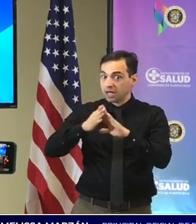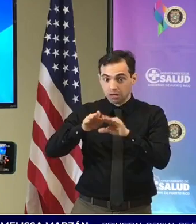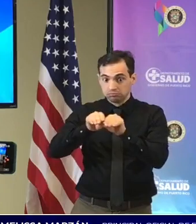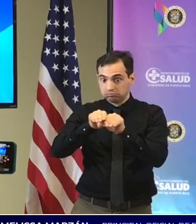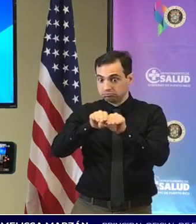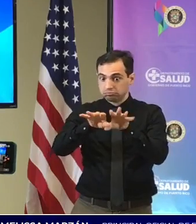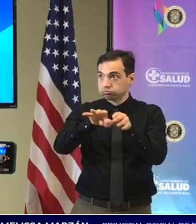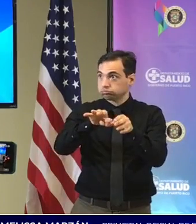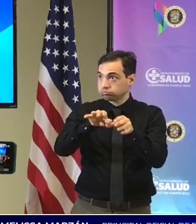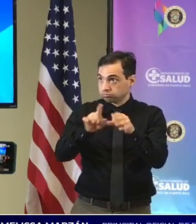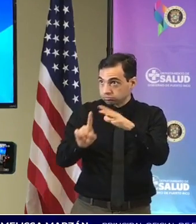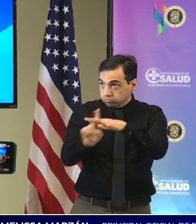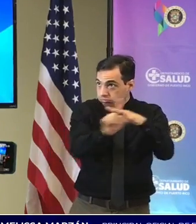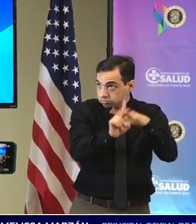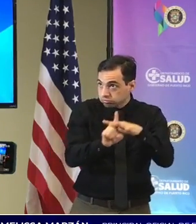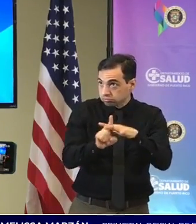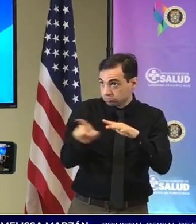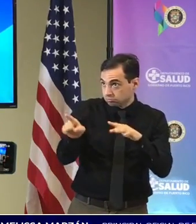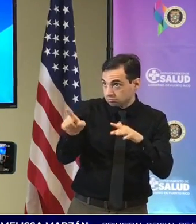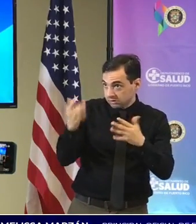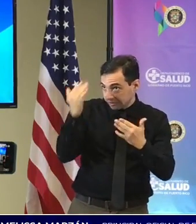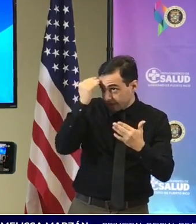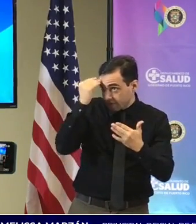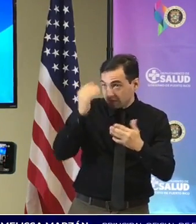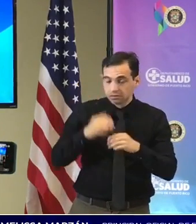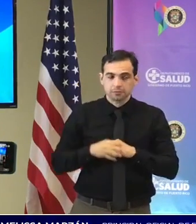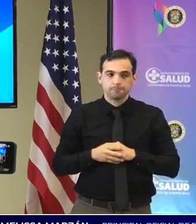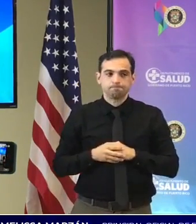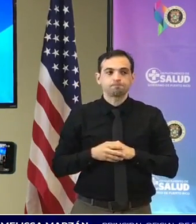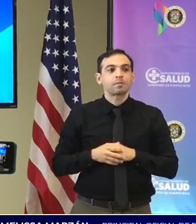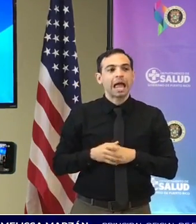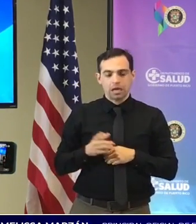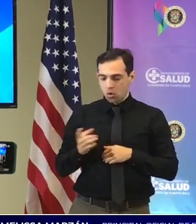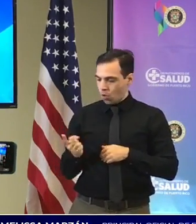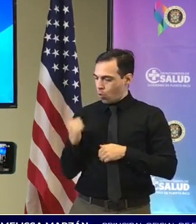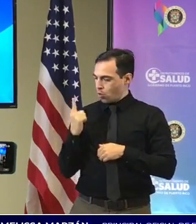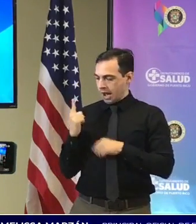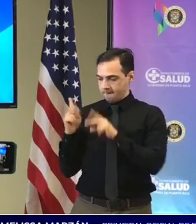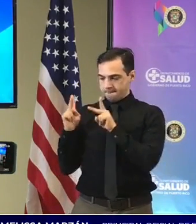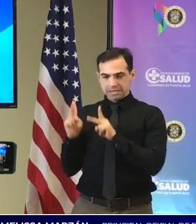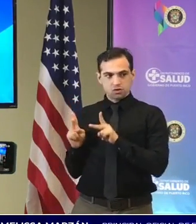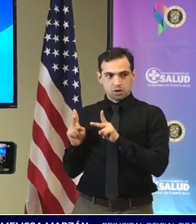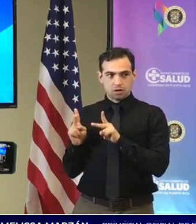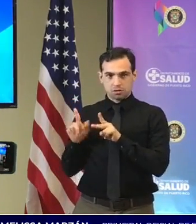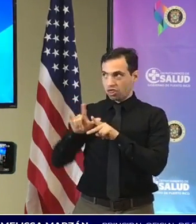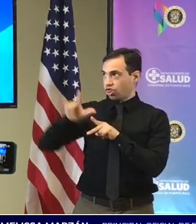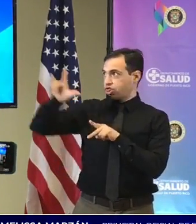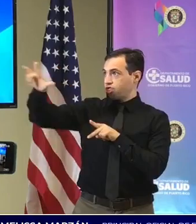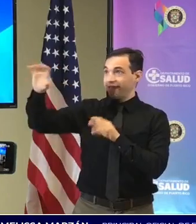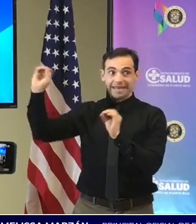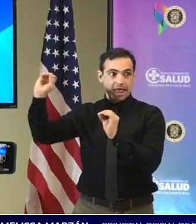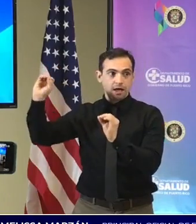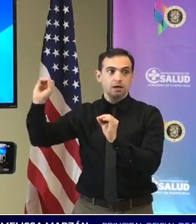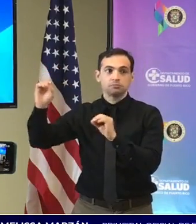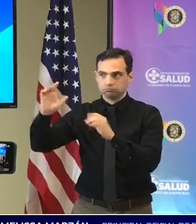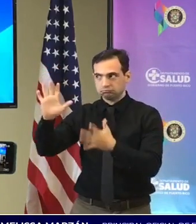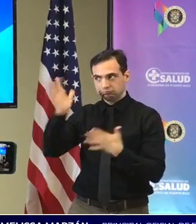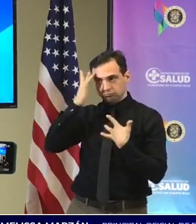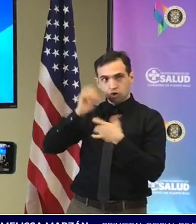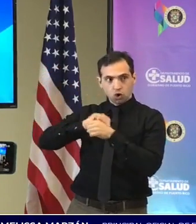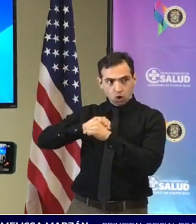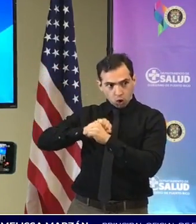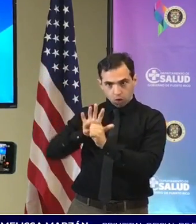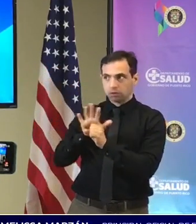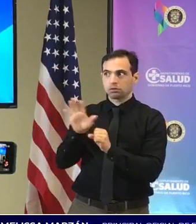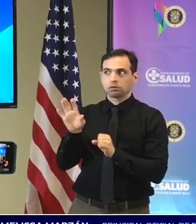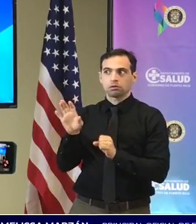que uno de los casos que tenemos con muestras sospechosas es una persona que no tiene por ejemplo historial de viaje así que ciertamente pues la transmisión fue